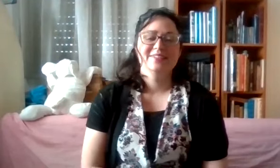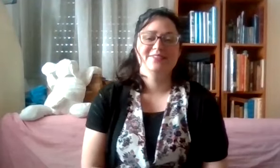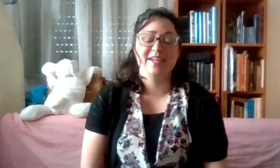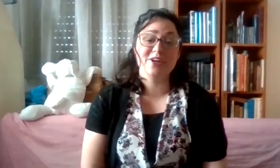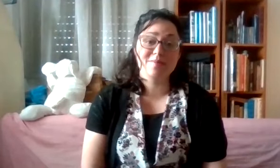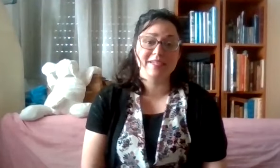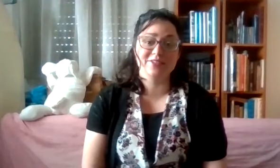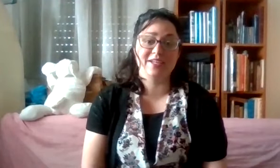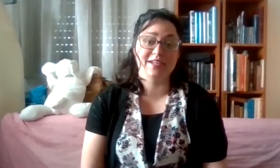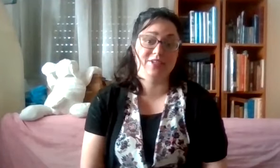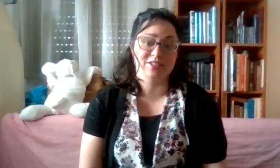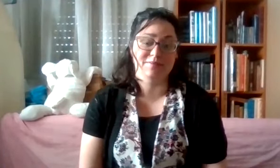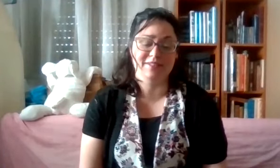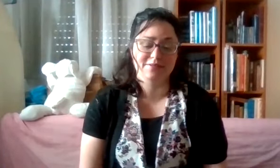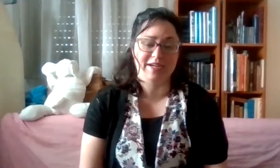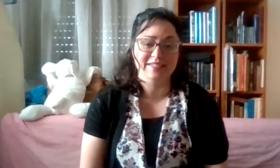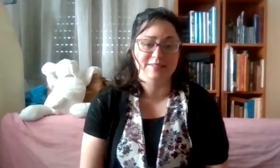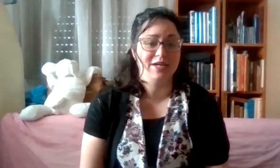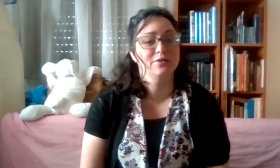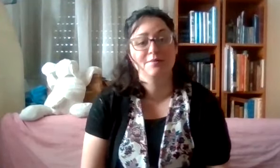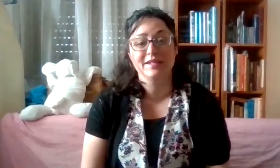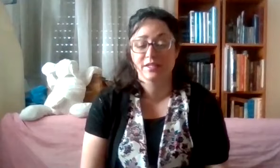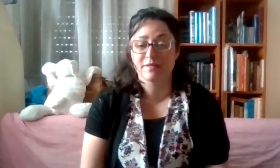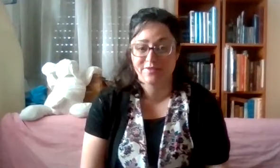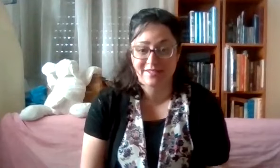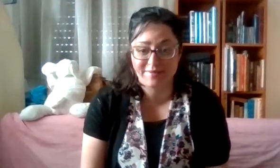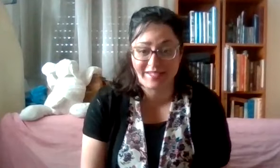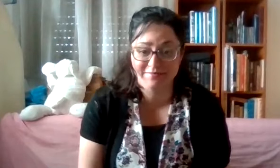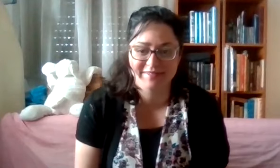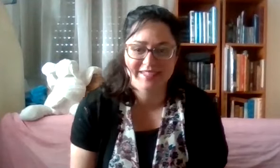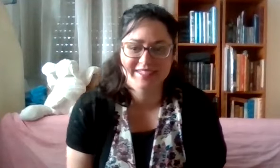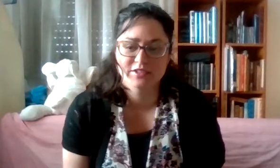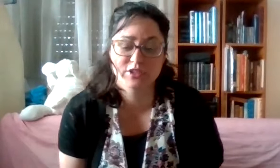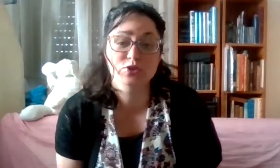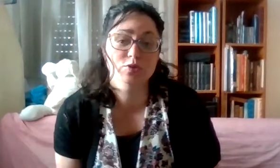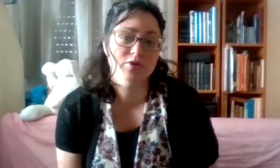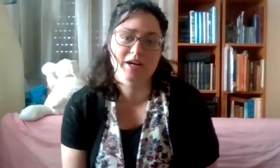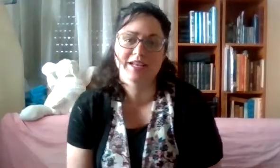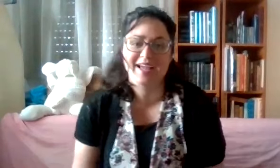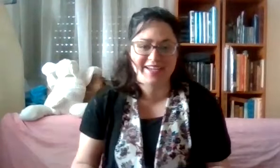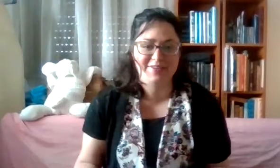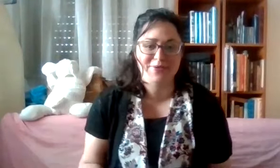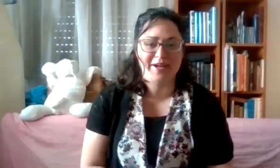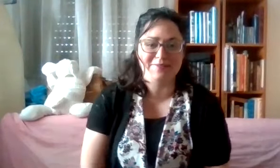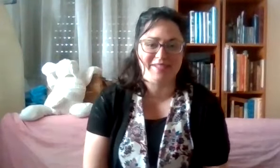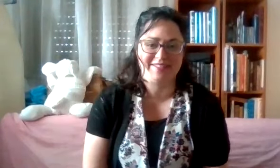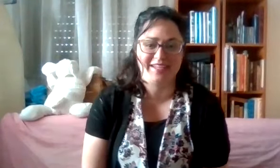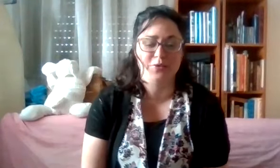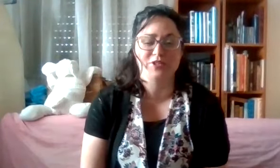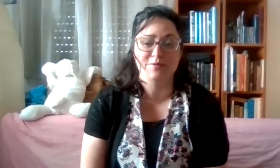והיום אני יודעת שאתם בטח כבר ראיתם, אנחנו נלמד שיר בשפת סימנים. שיר שהוא מיוחד להערב, מיוחד לפסח, אנחנו שרים